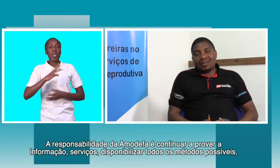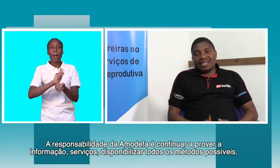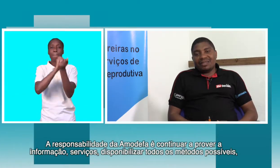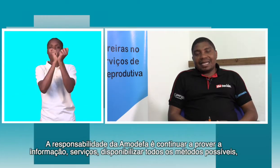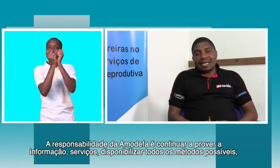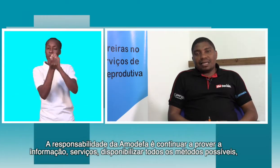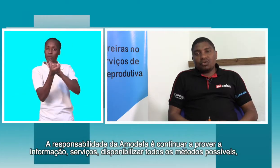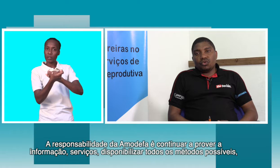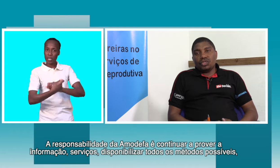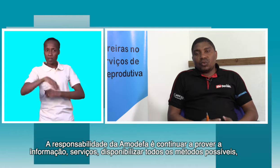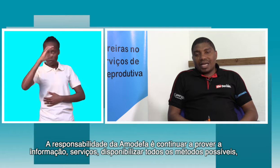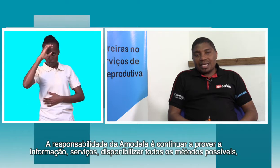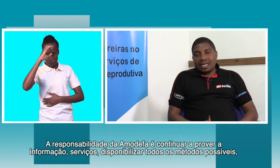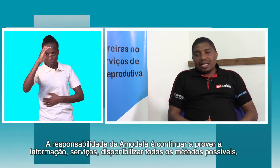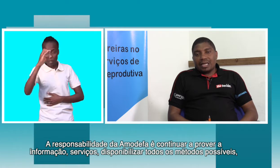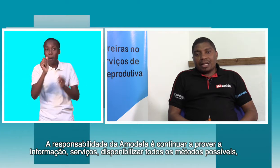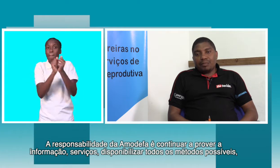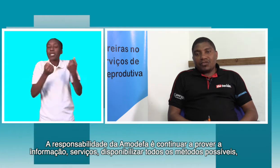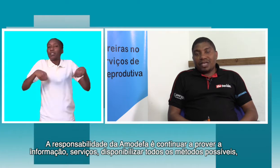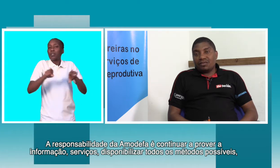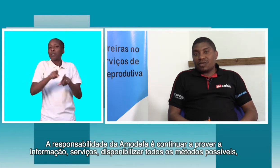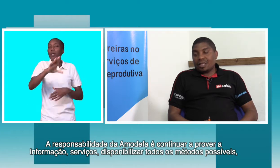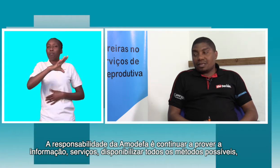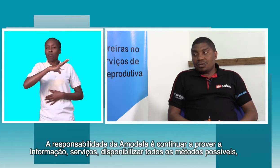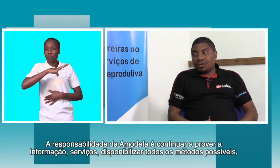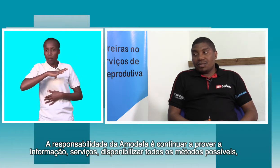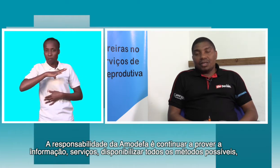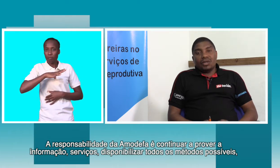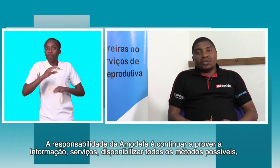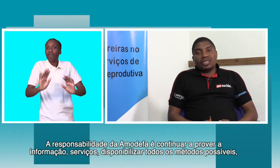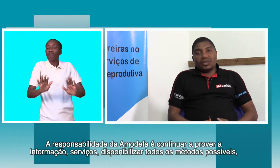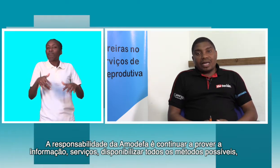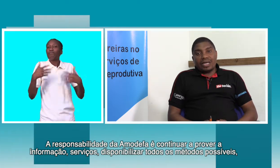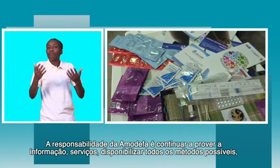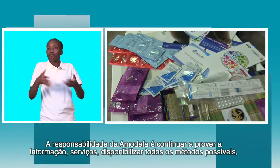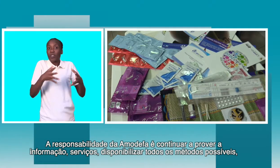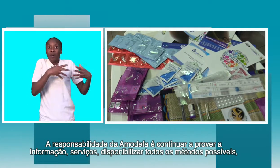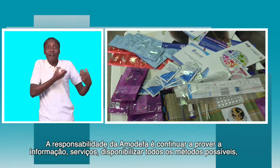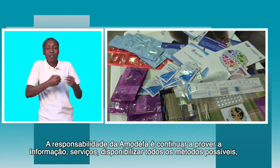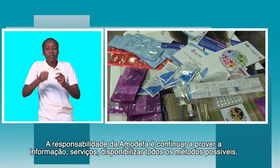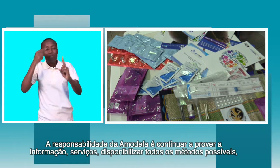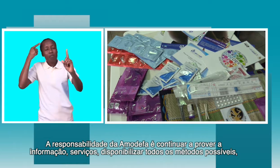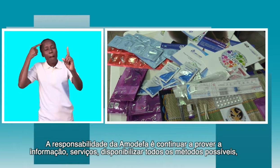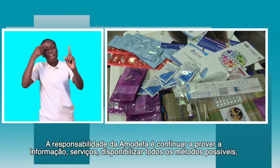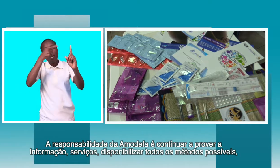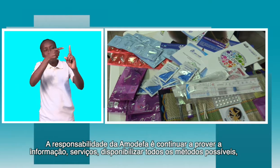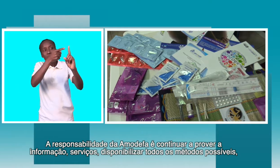da Amodefa é continuar a prover a informação, continuar a prover serviços,